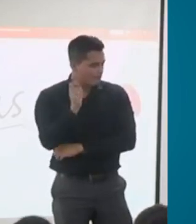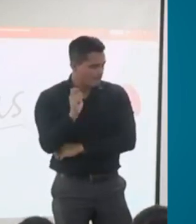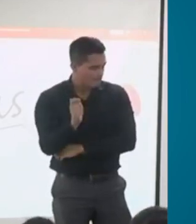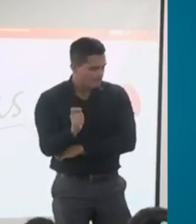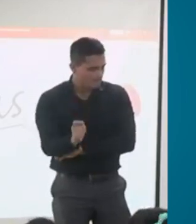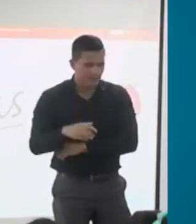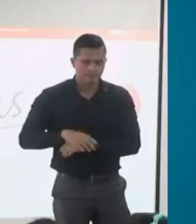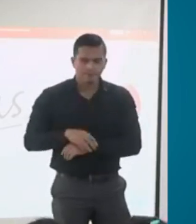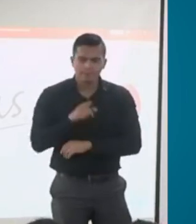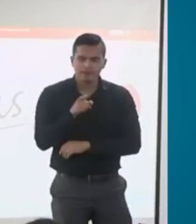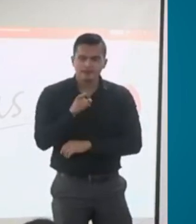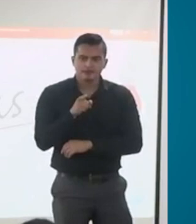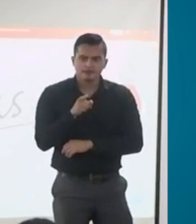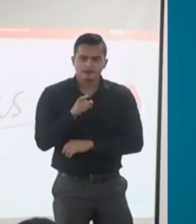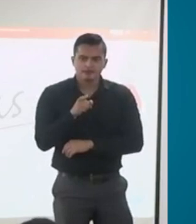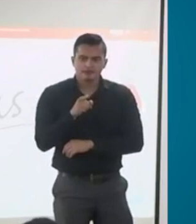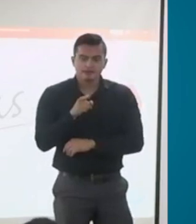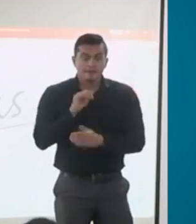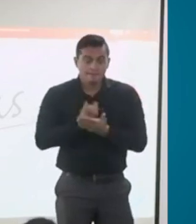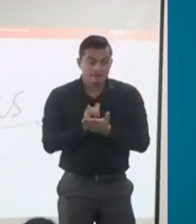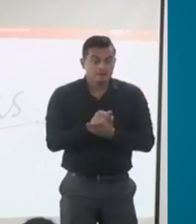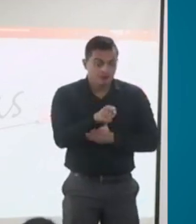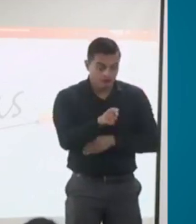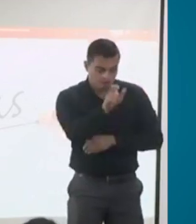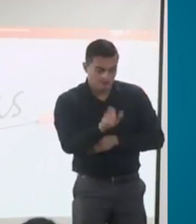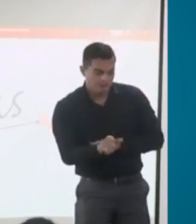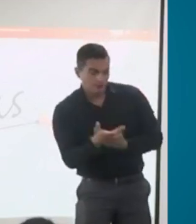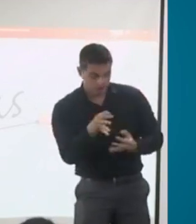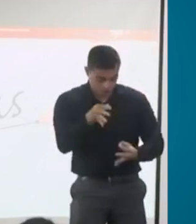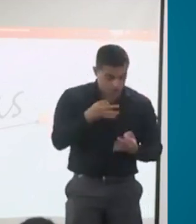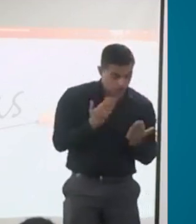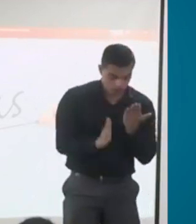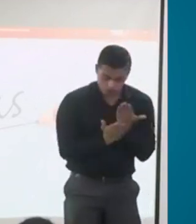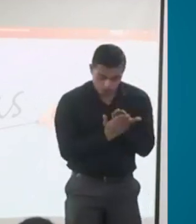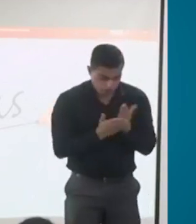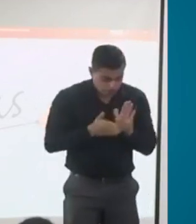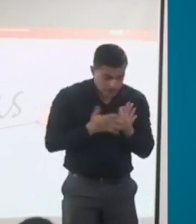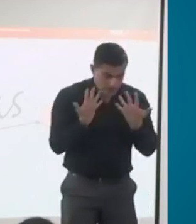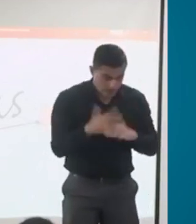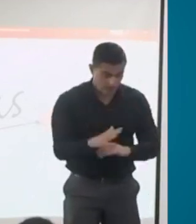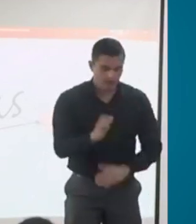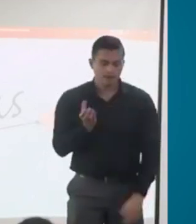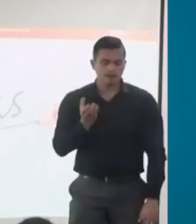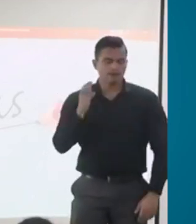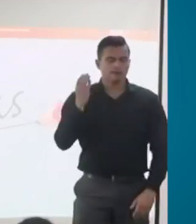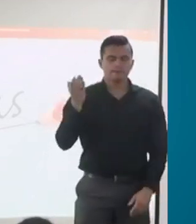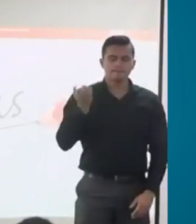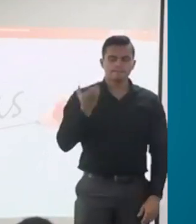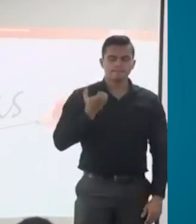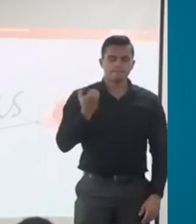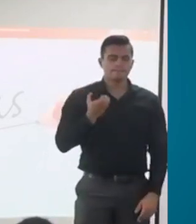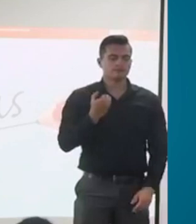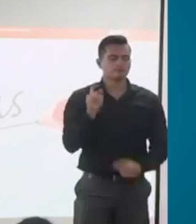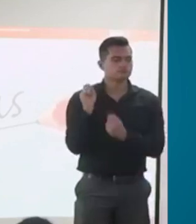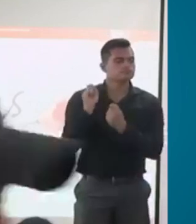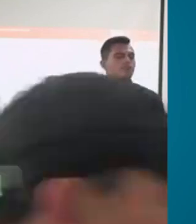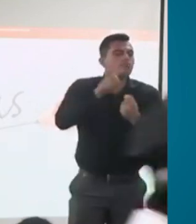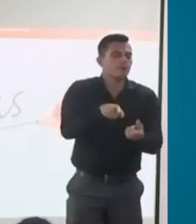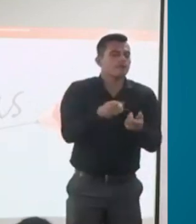o la compensación que se denomina depende al número de semanas cotizadas